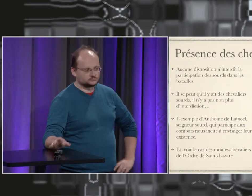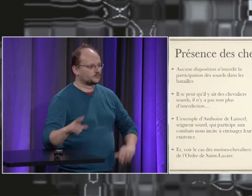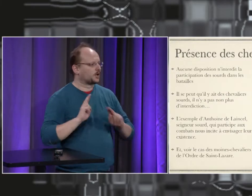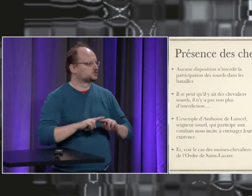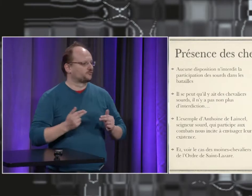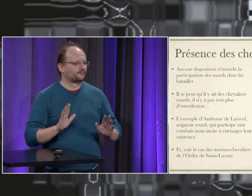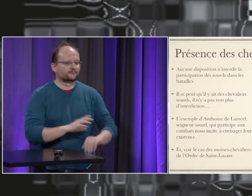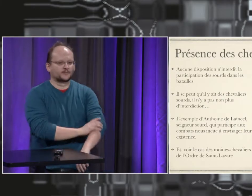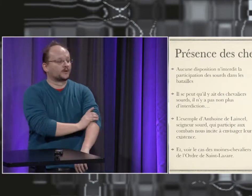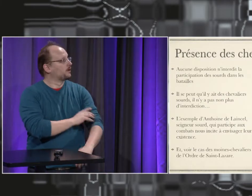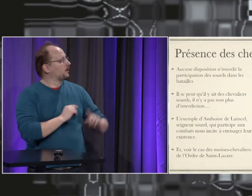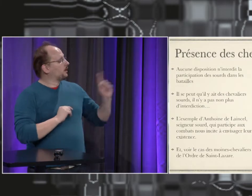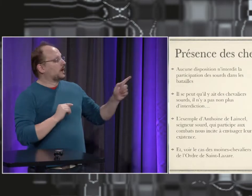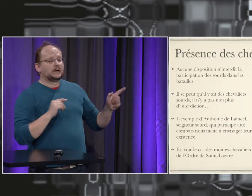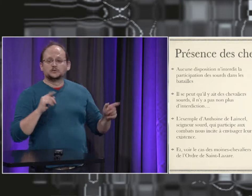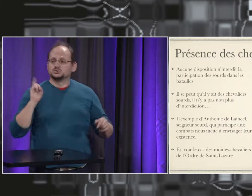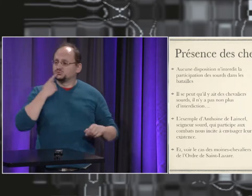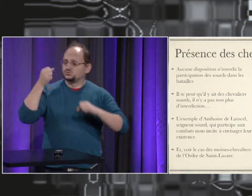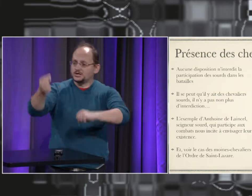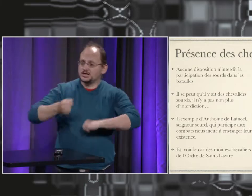et si on tombait amoureux on avait le droit d'avoir des amants